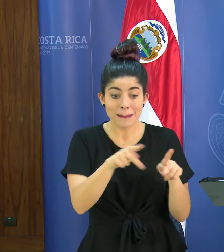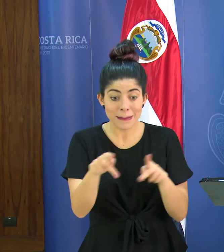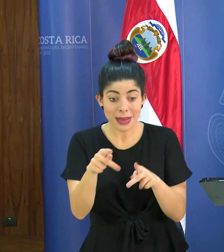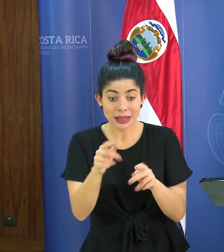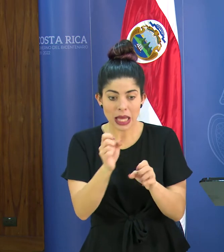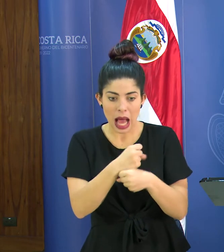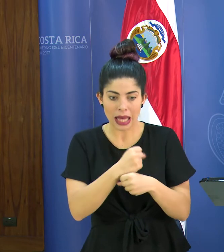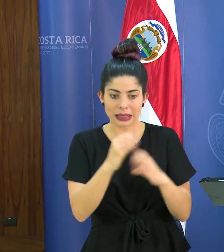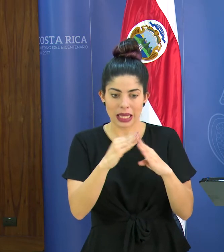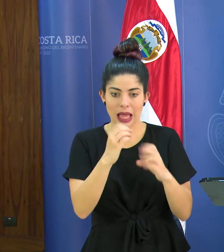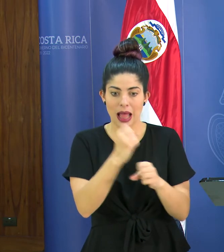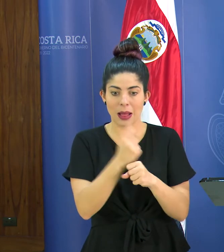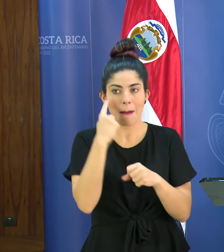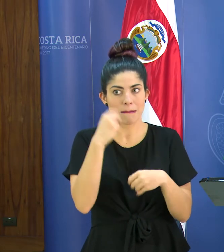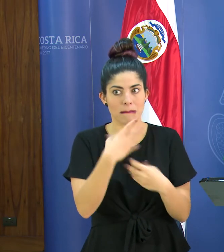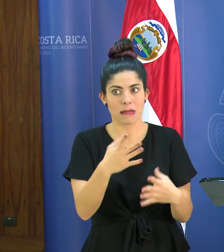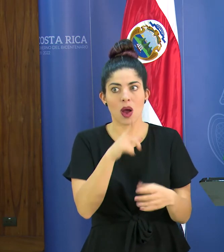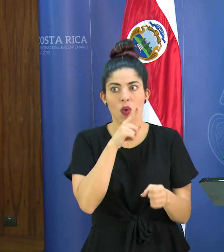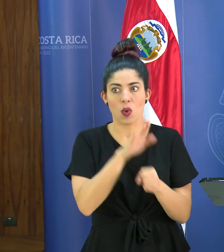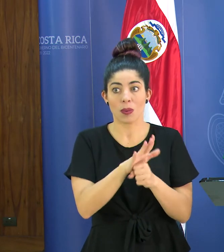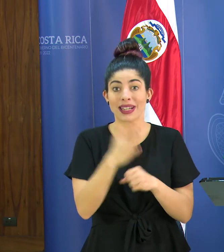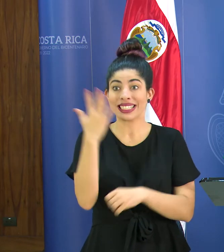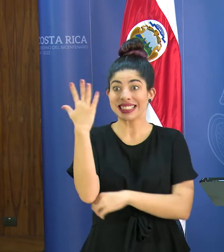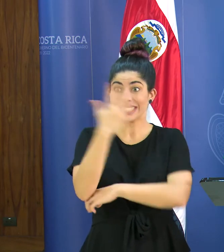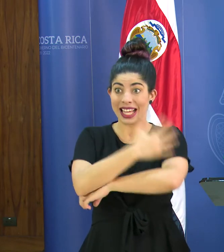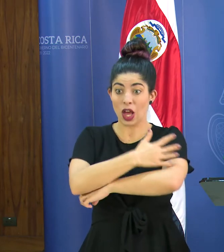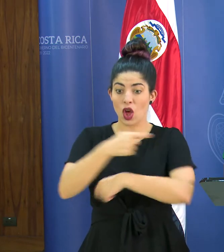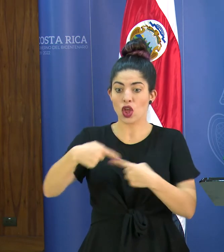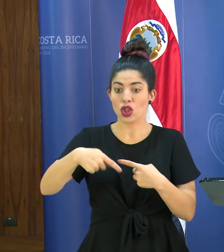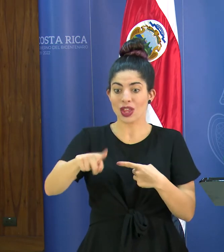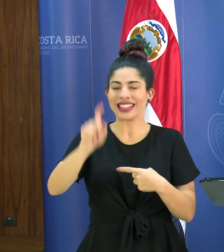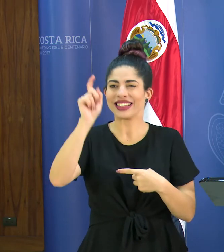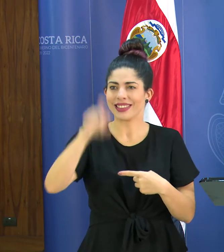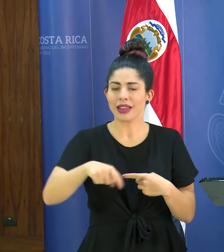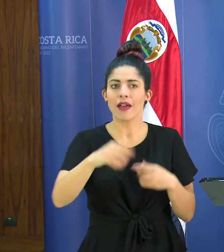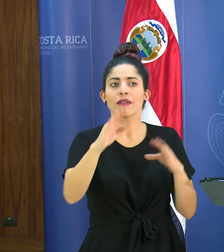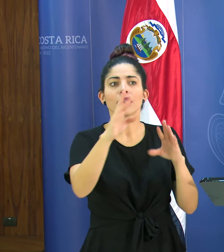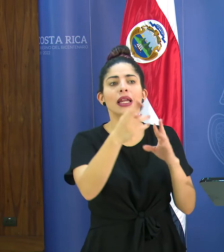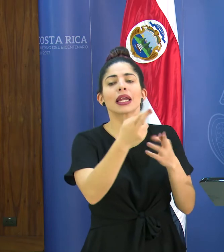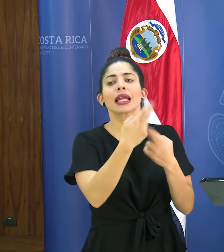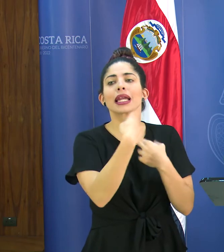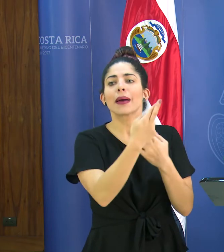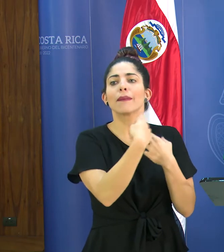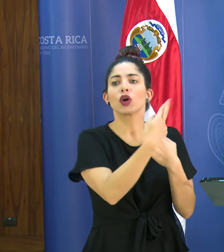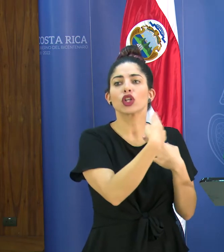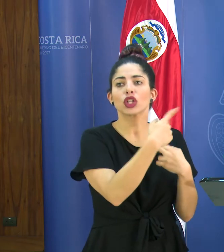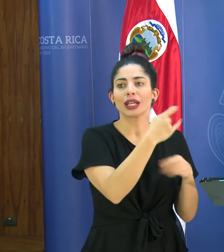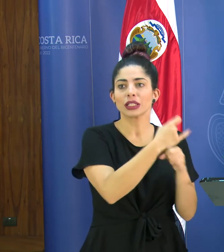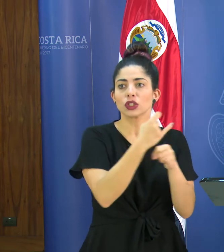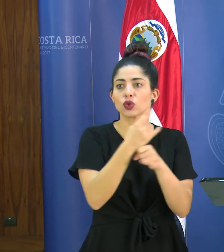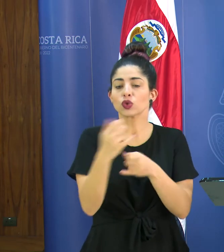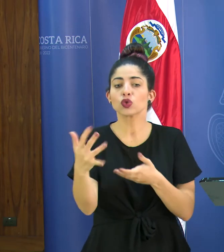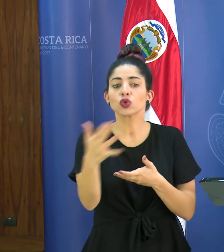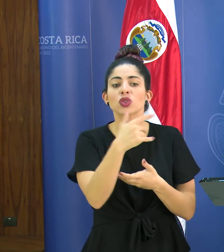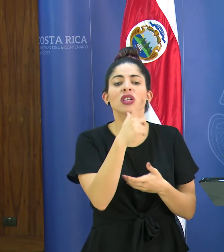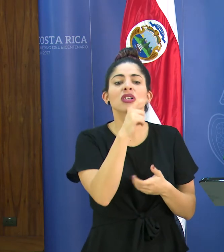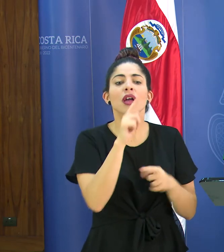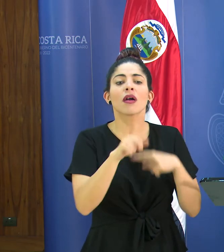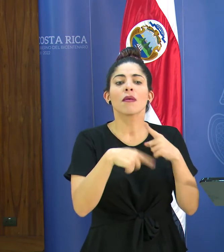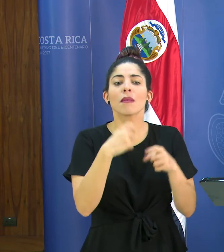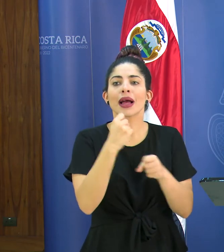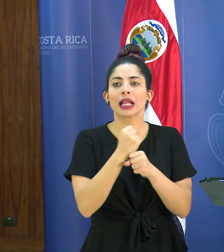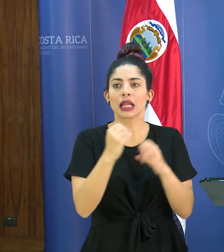garantizar las condiciones en cinco días debe haber un reporte de todas las personas de estas instituciones que van a teletrabajar